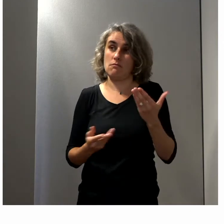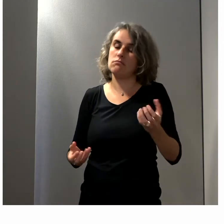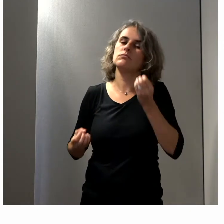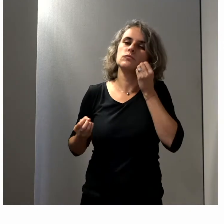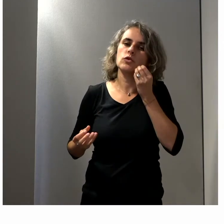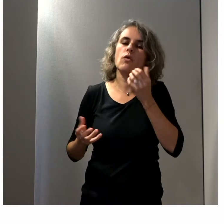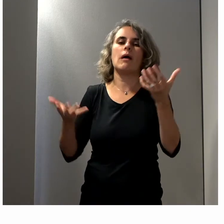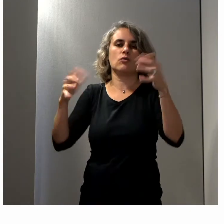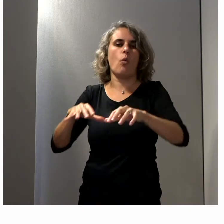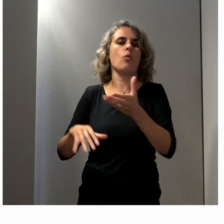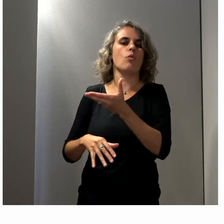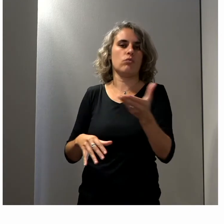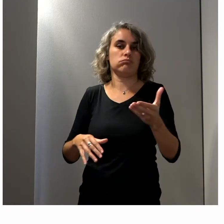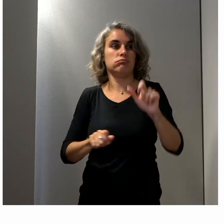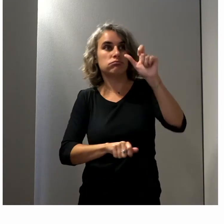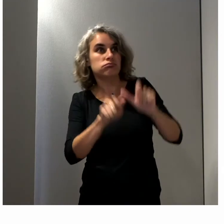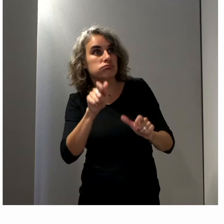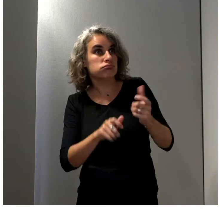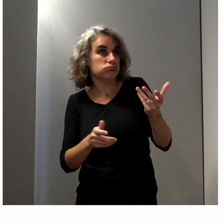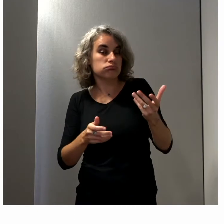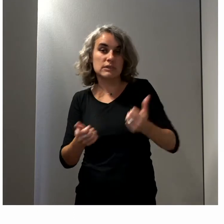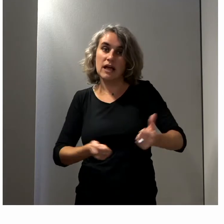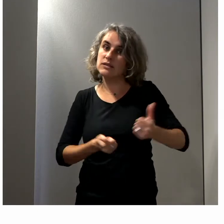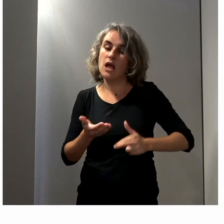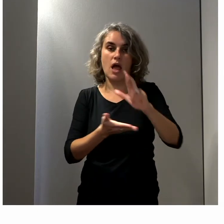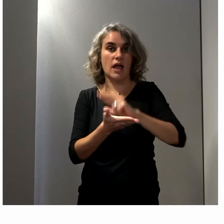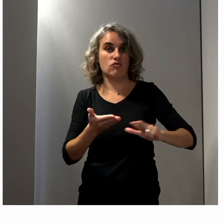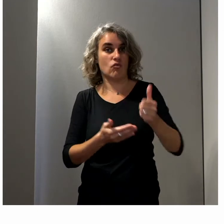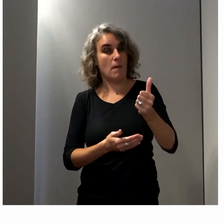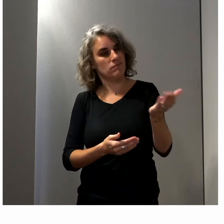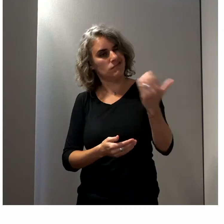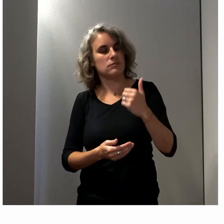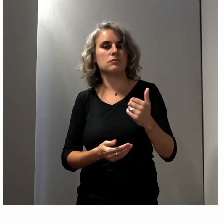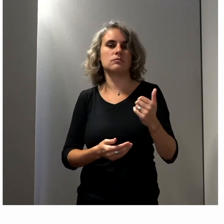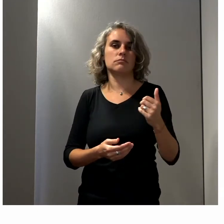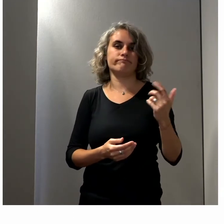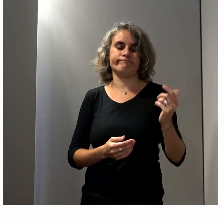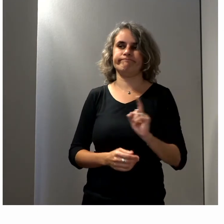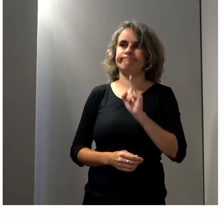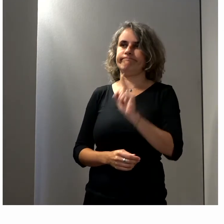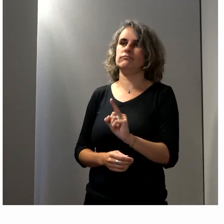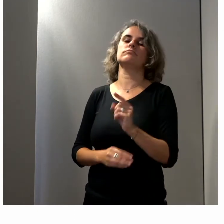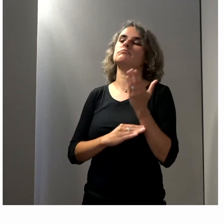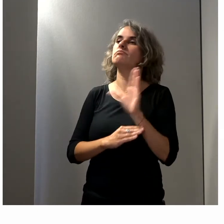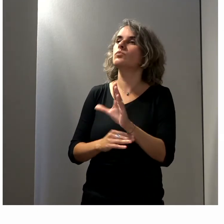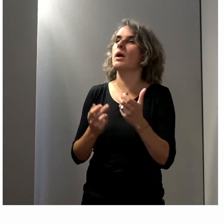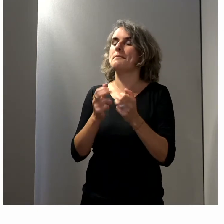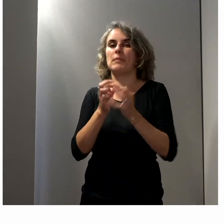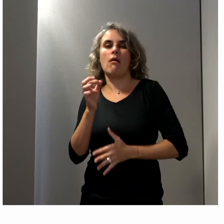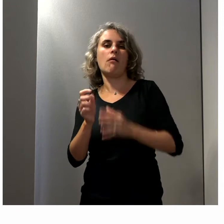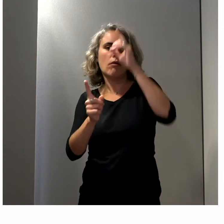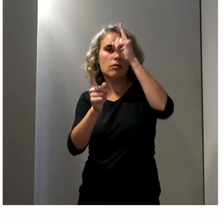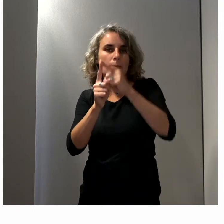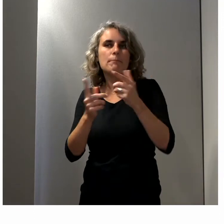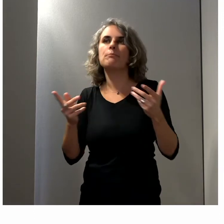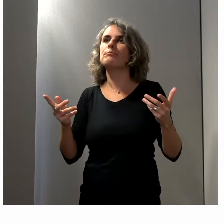participent à ce Conseil consultatif les services de la région qui viennent présenter, par exemple, où est-ce qu'on en est sur